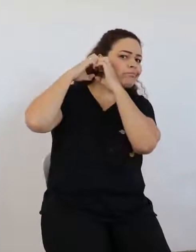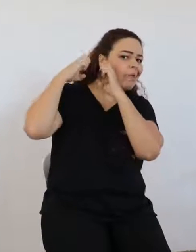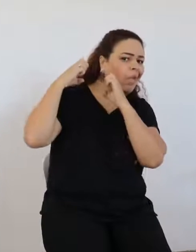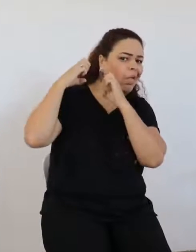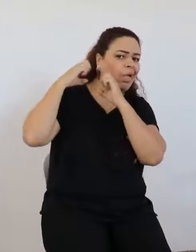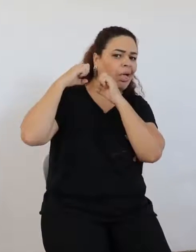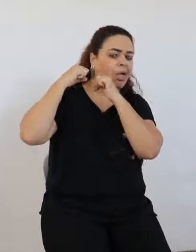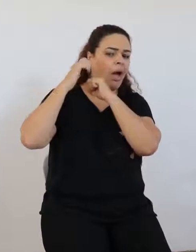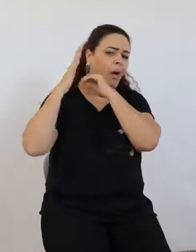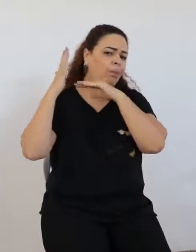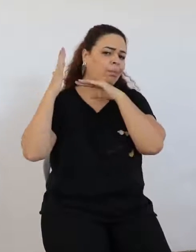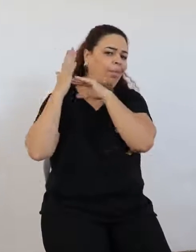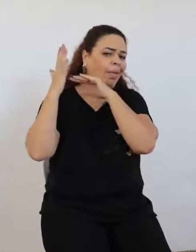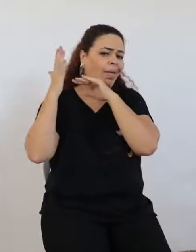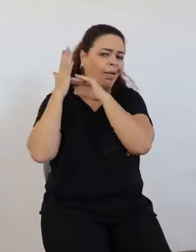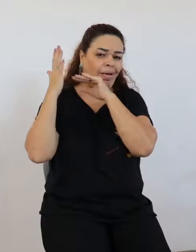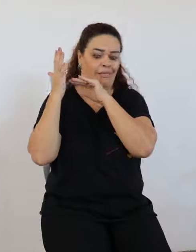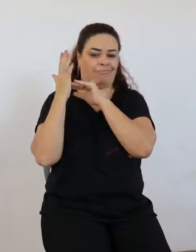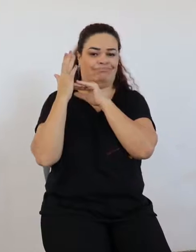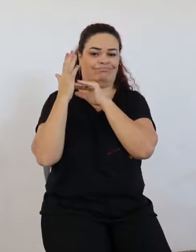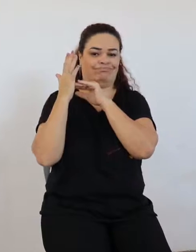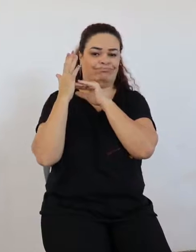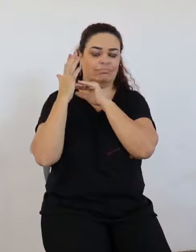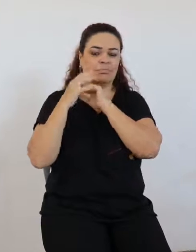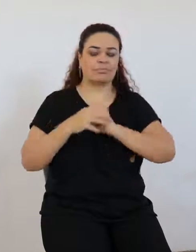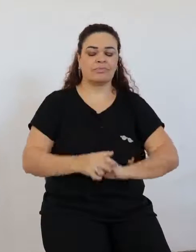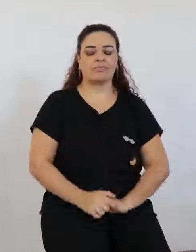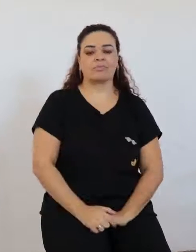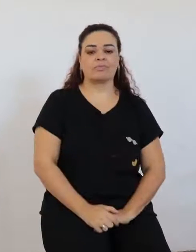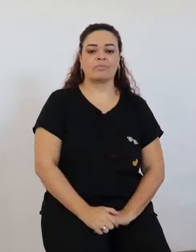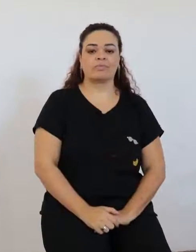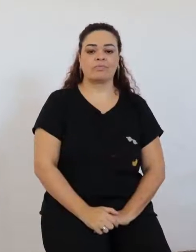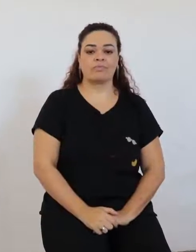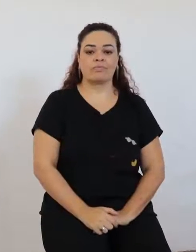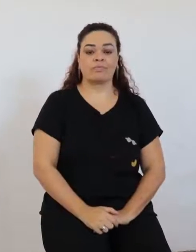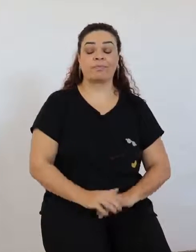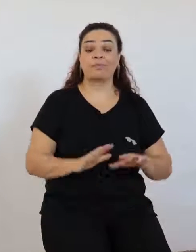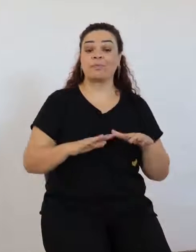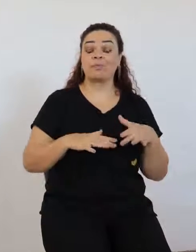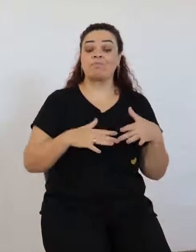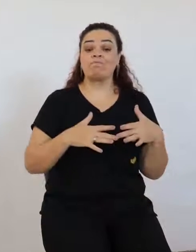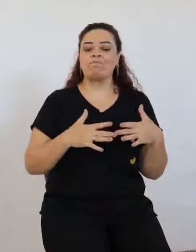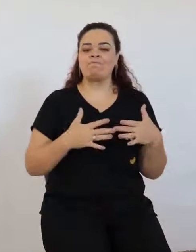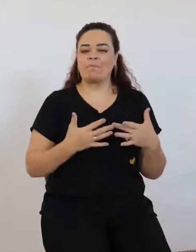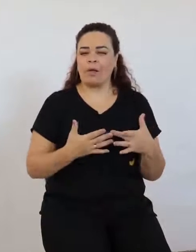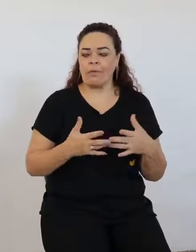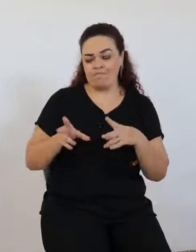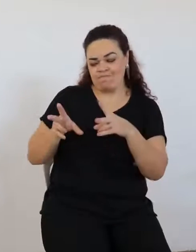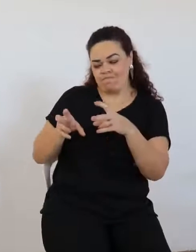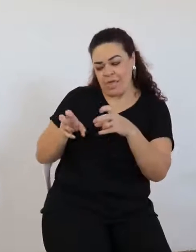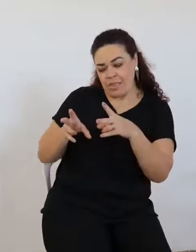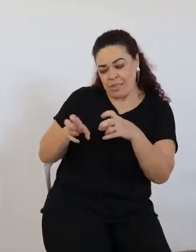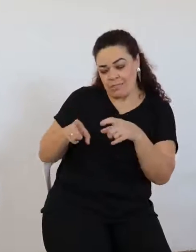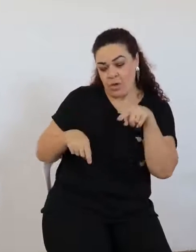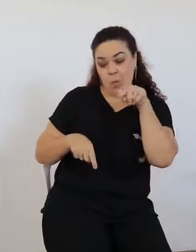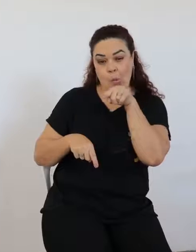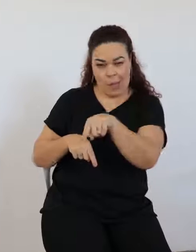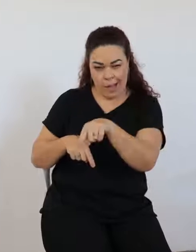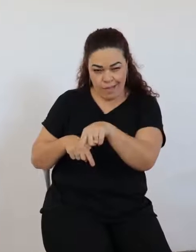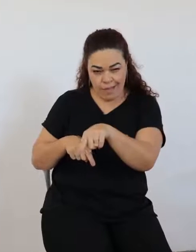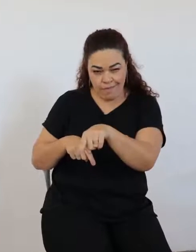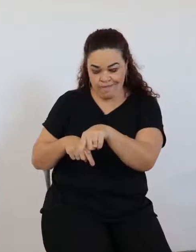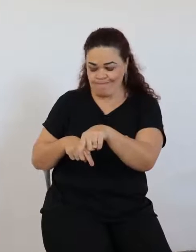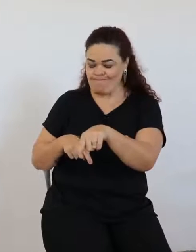timpânica ou, então, acumular a cera, né? Então, quando a gente suspeitar que a criança não está escutando bem,